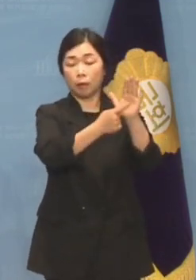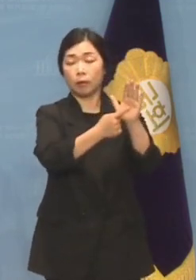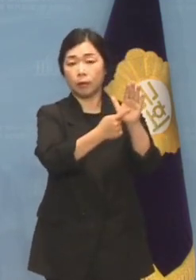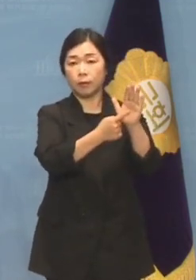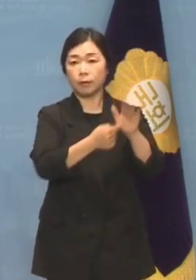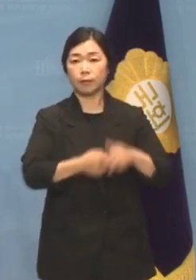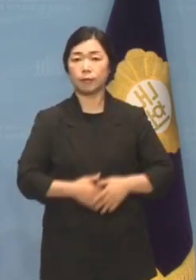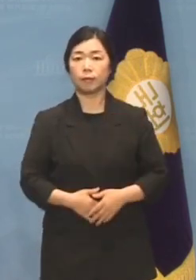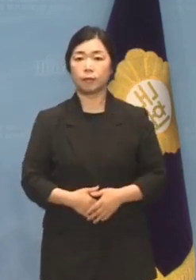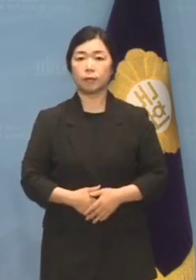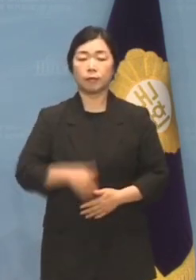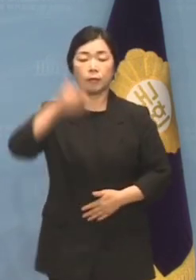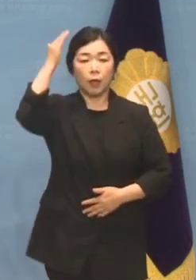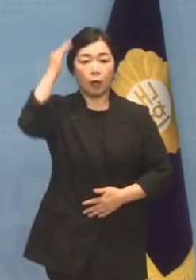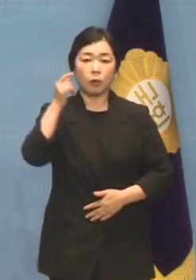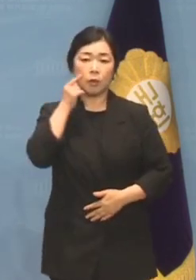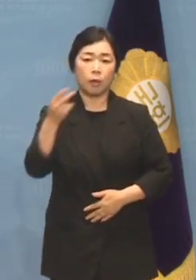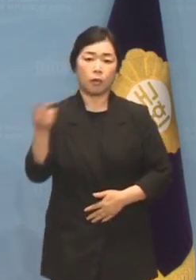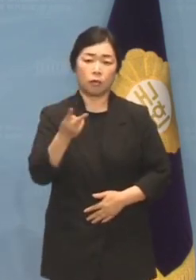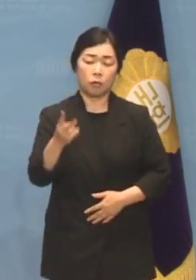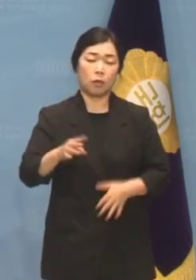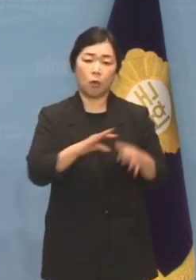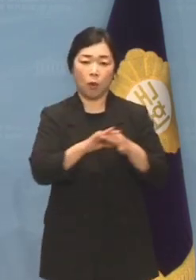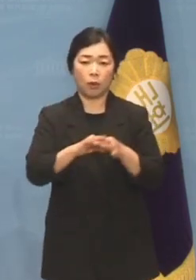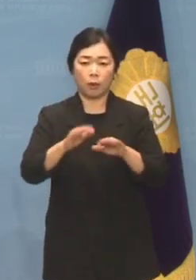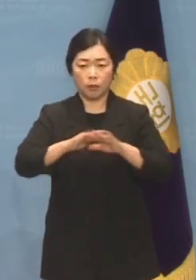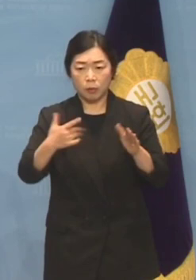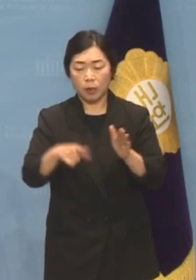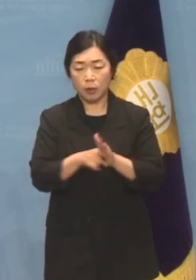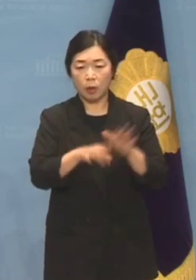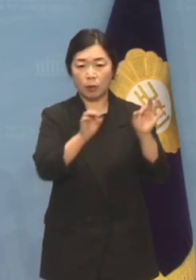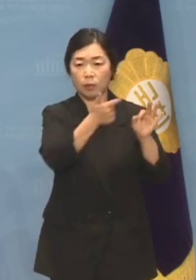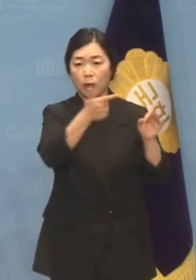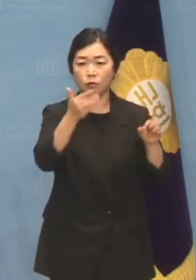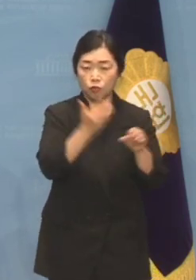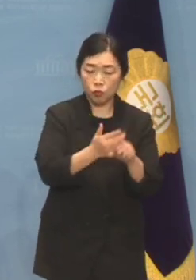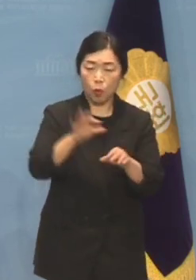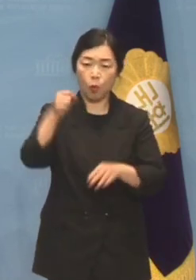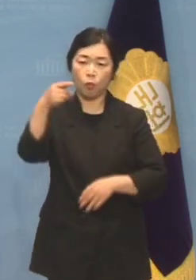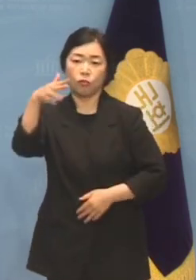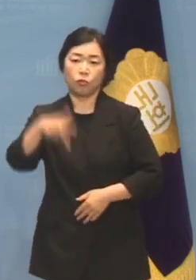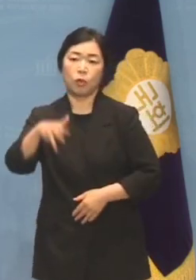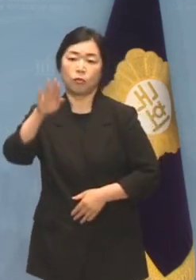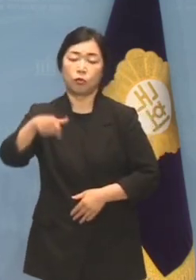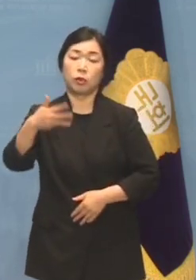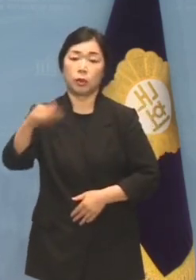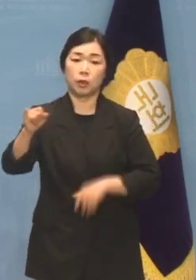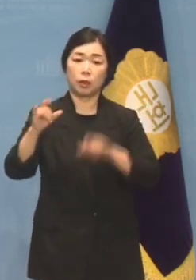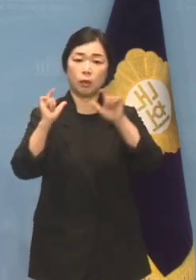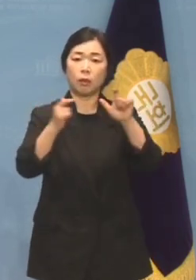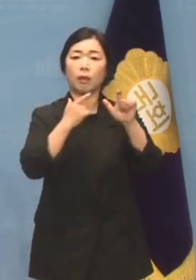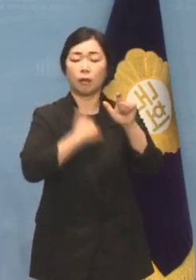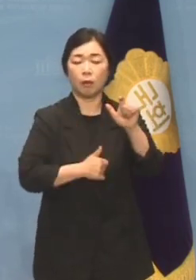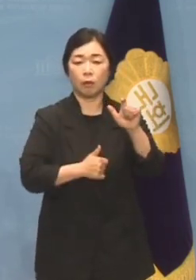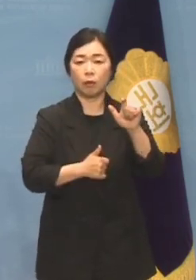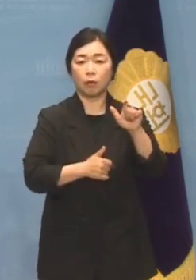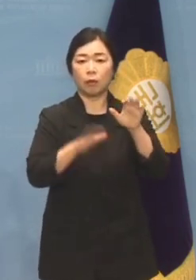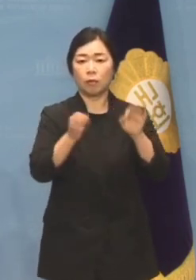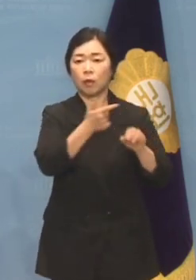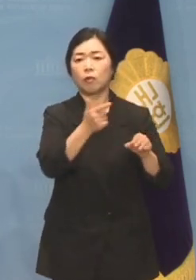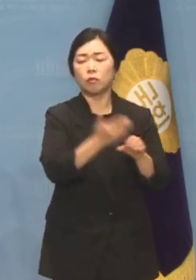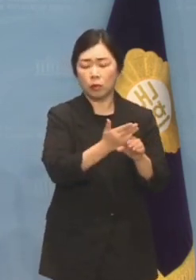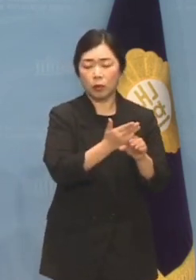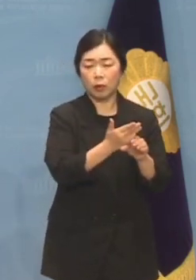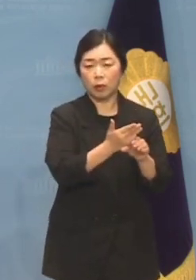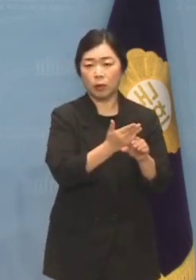것입니다. 한일 관계 정상화를 위해 김대중 오부치 선을 이끈 김대중 대통령이 50년도 안 되는 불행한